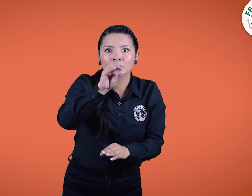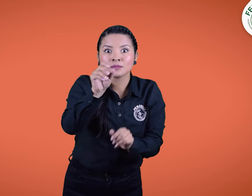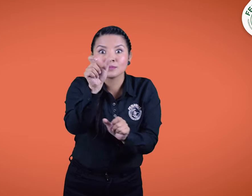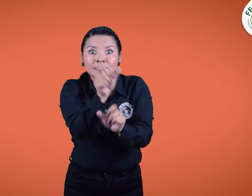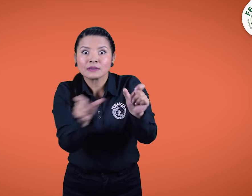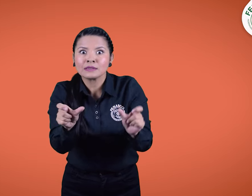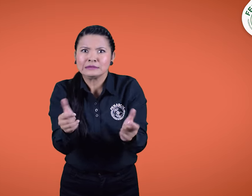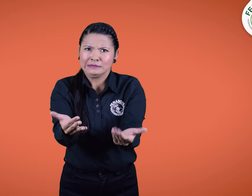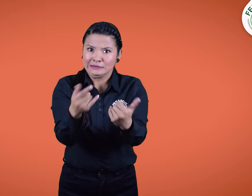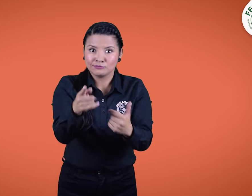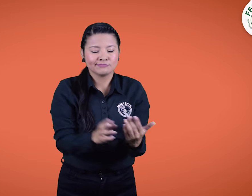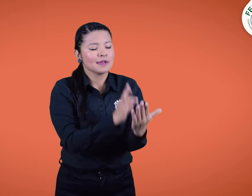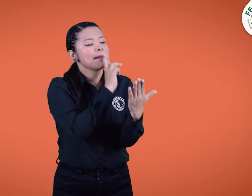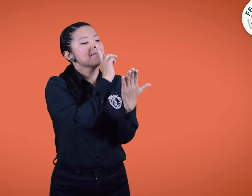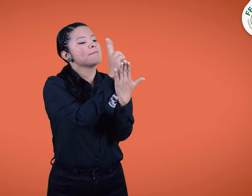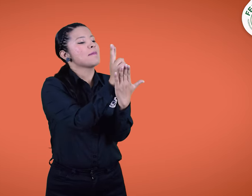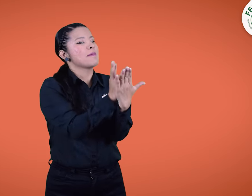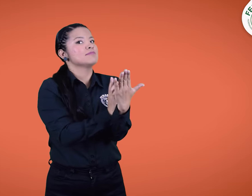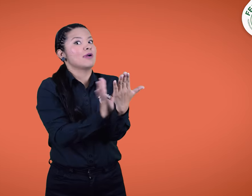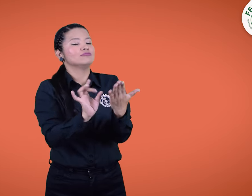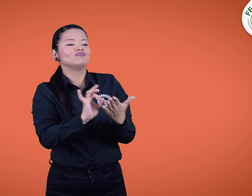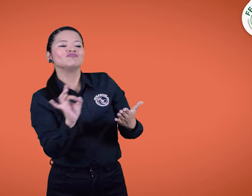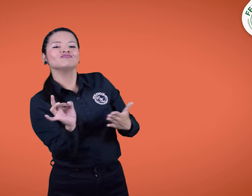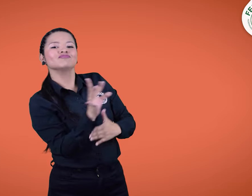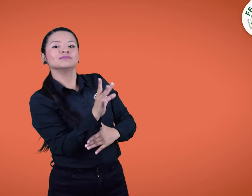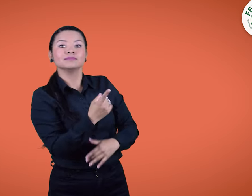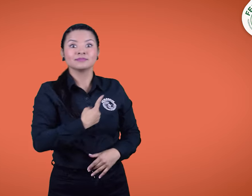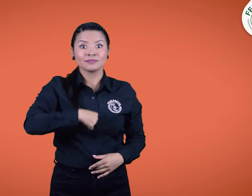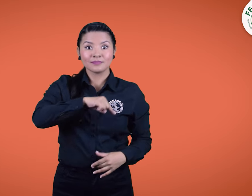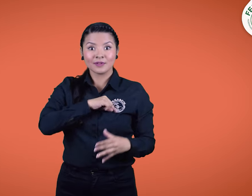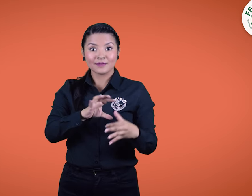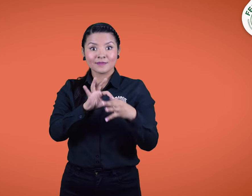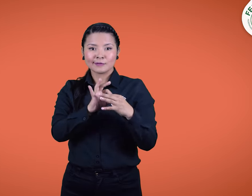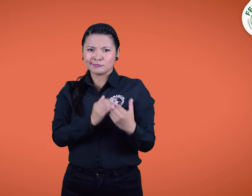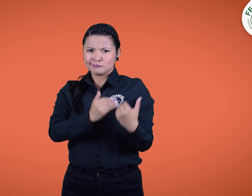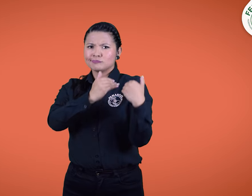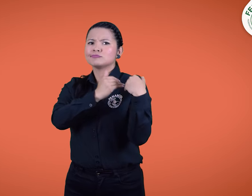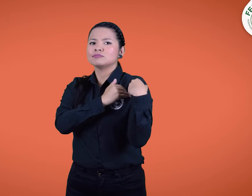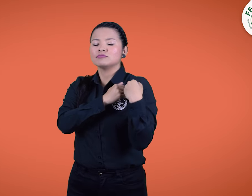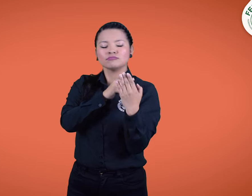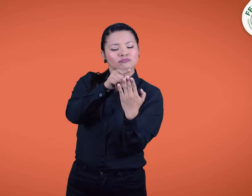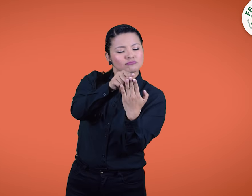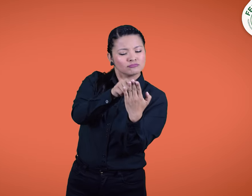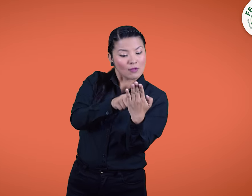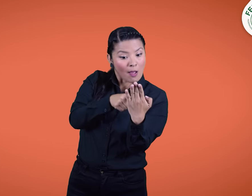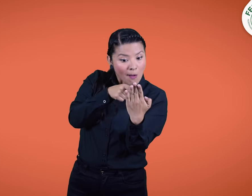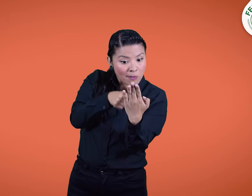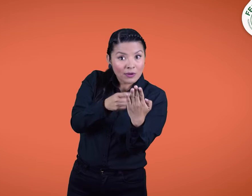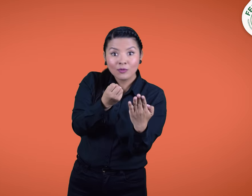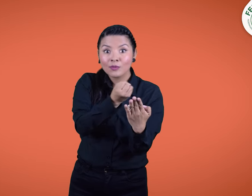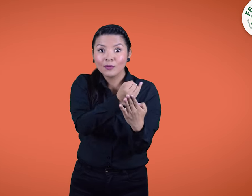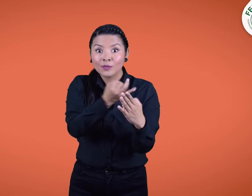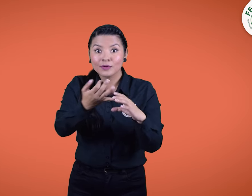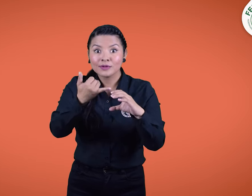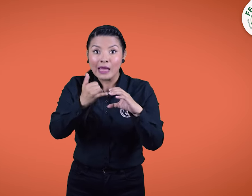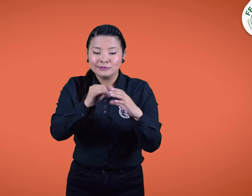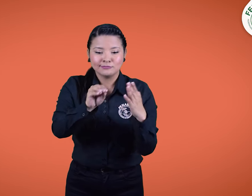Una vez hayan respondido el formulario desde Fenascol tomaremos el número de celular registrado